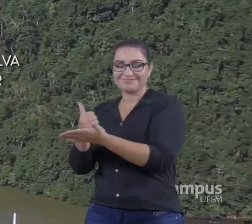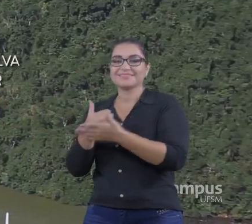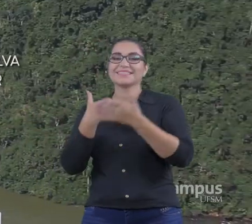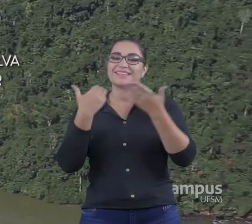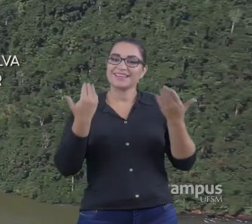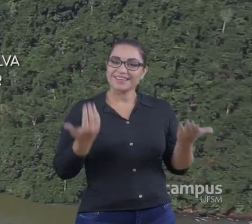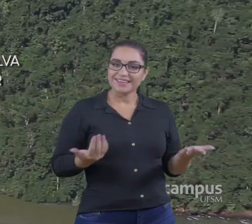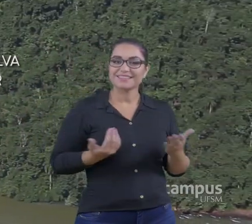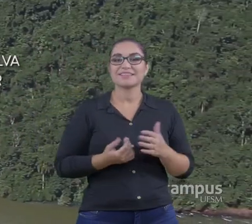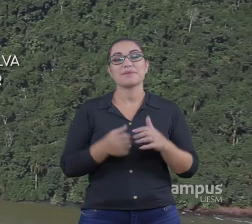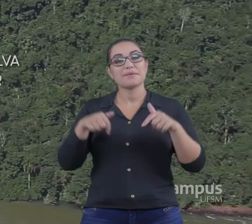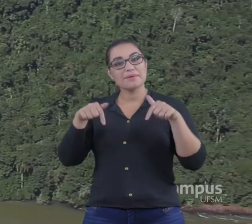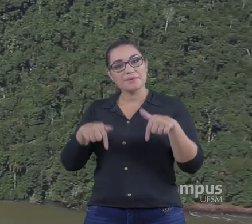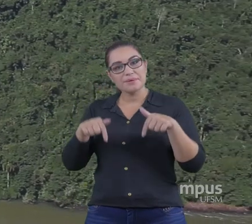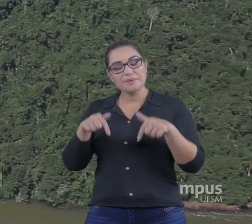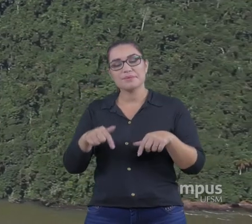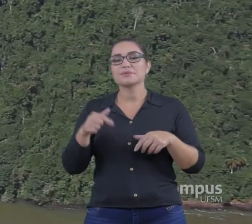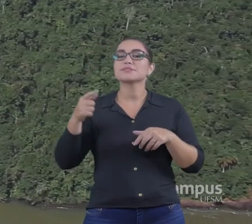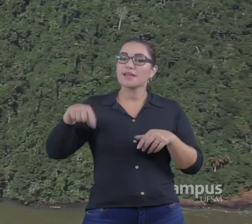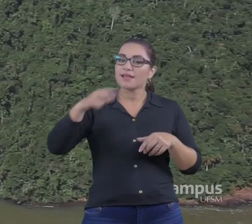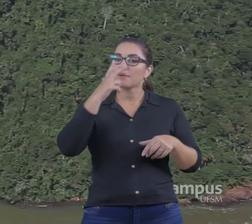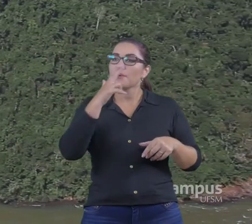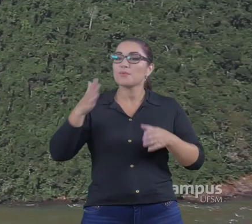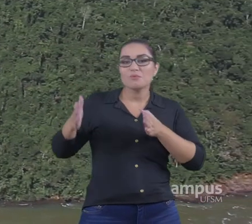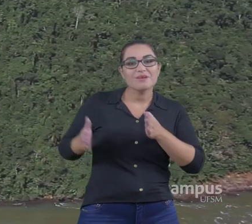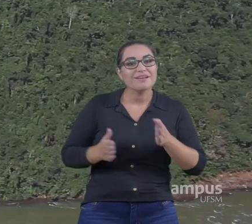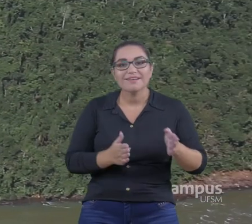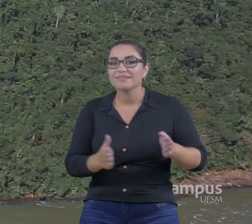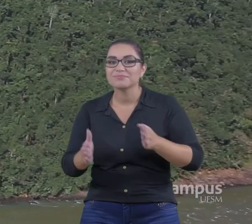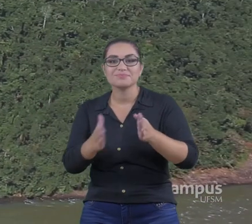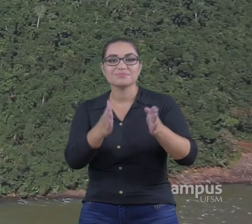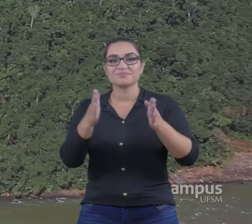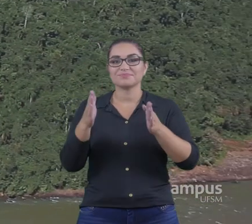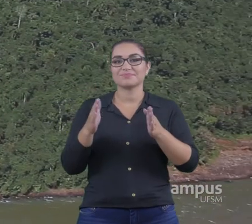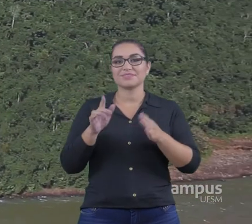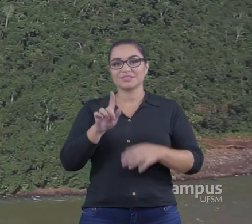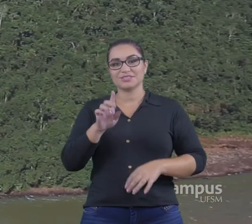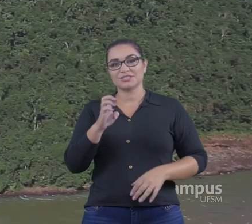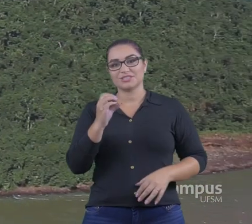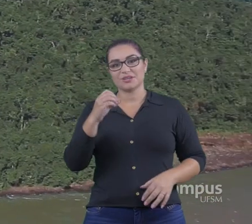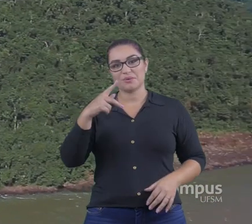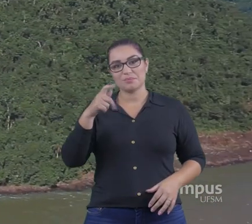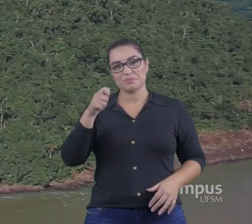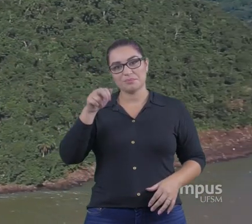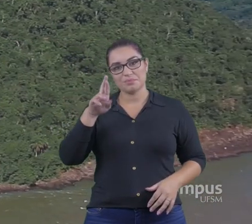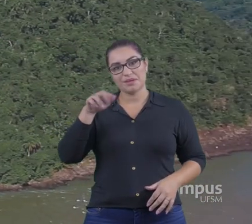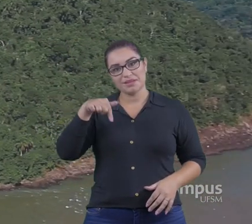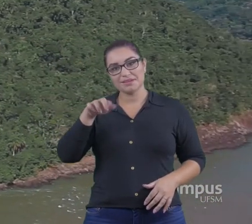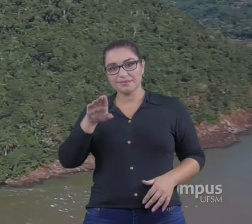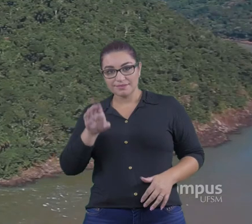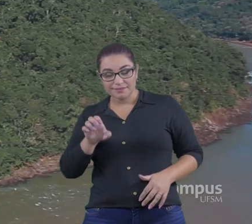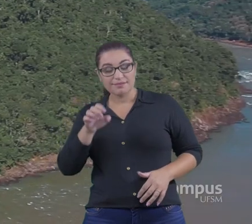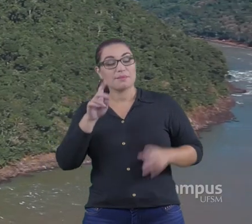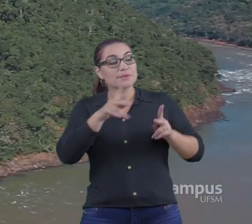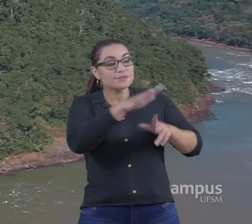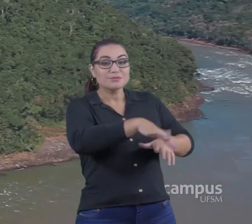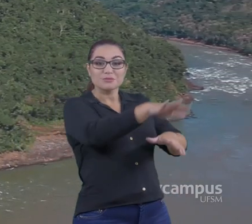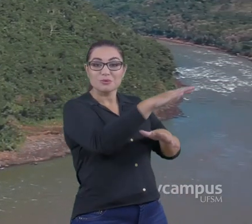Dos Geoparques É o processo De formação Das pessoas Para que as pessoas Possam produzir O seu